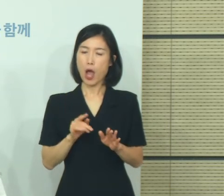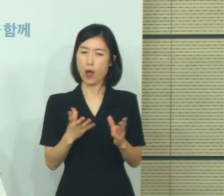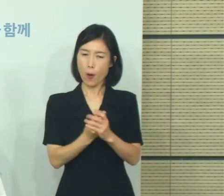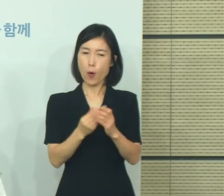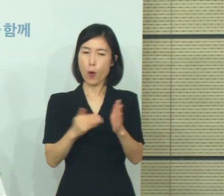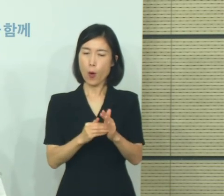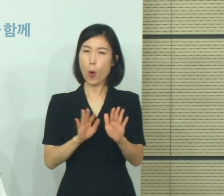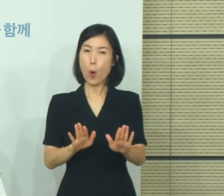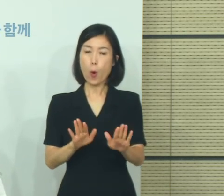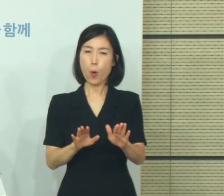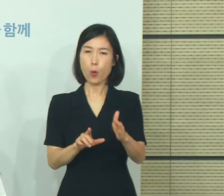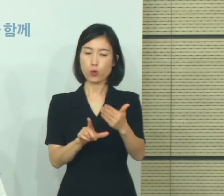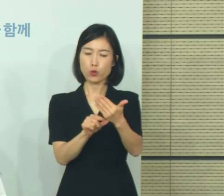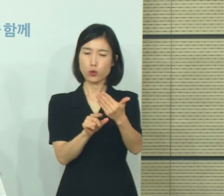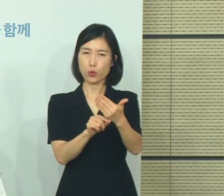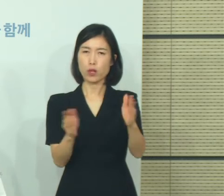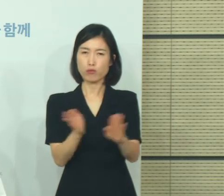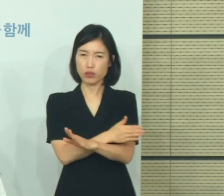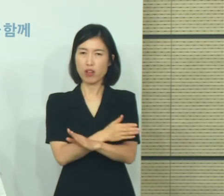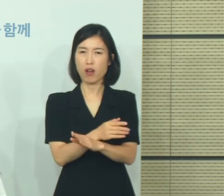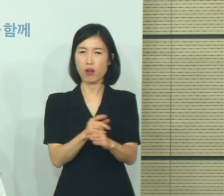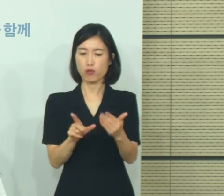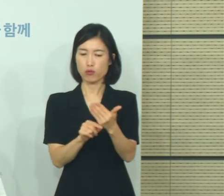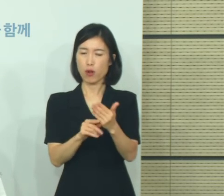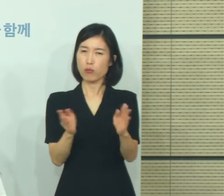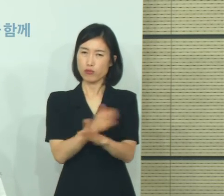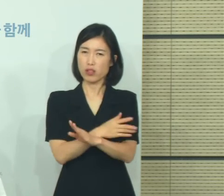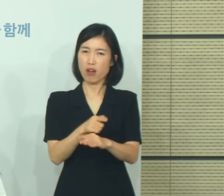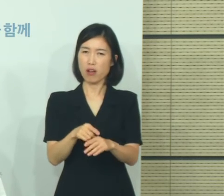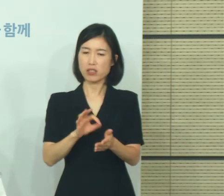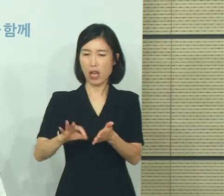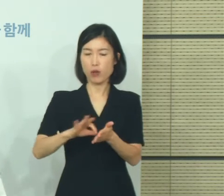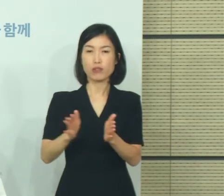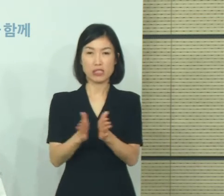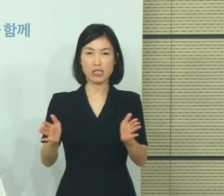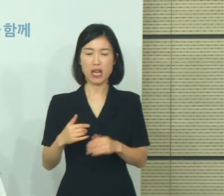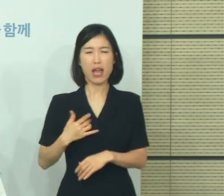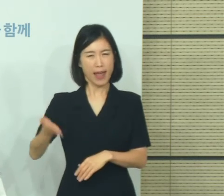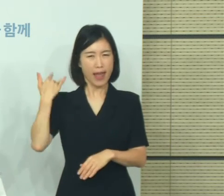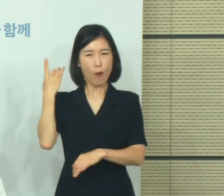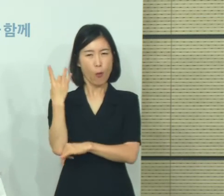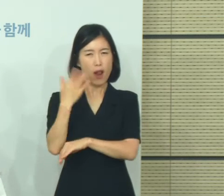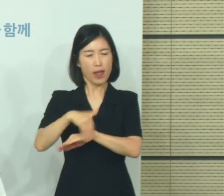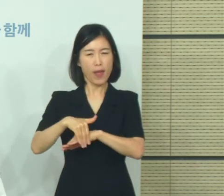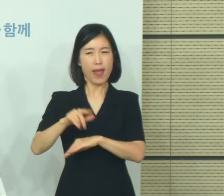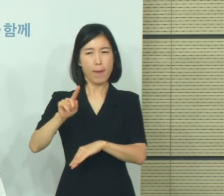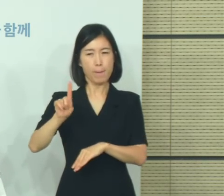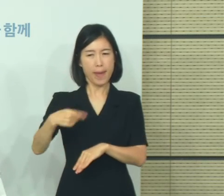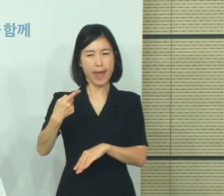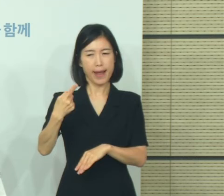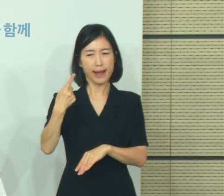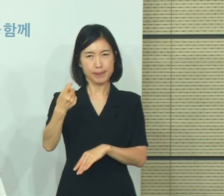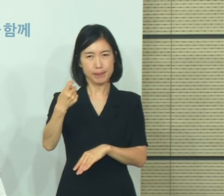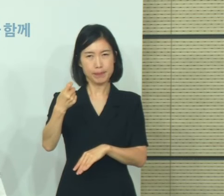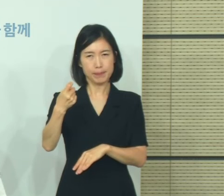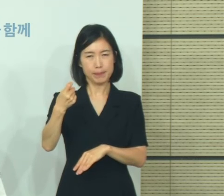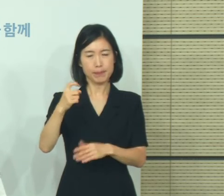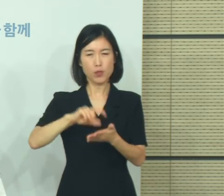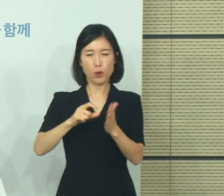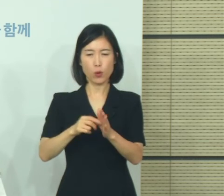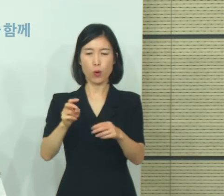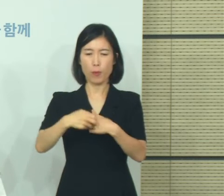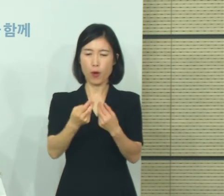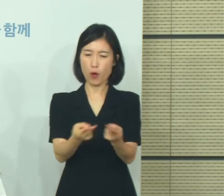이행이 될 예정이 있습니다. 9월까지는 계획대로라면 110병상 정도 확충을 하고